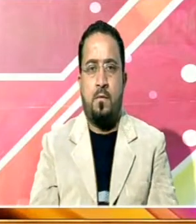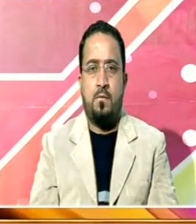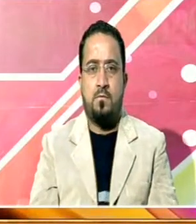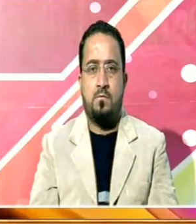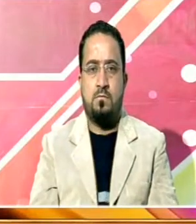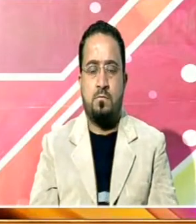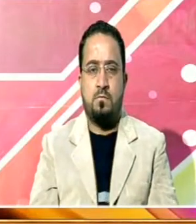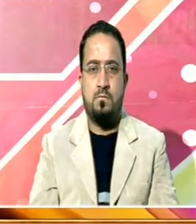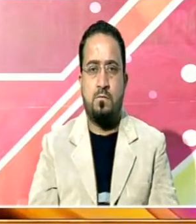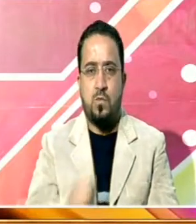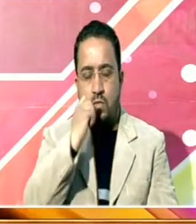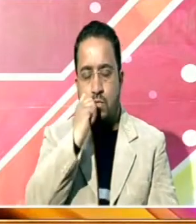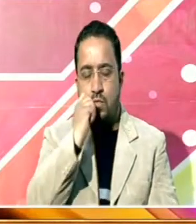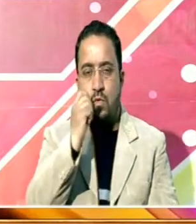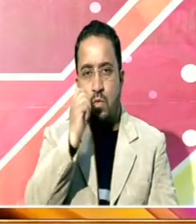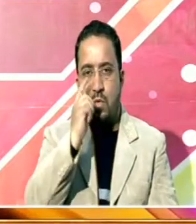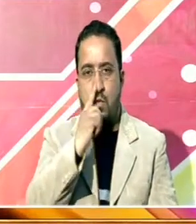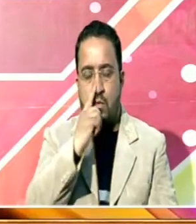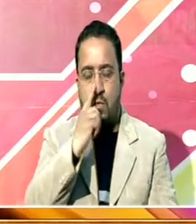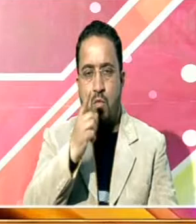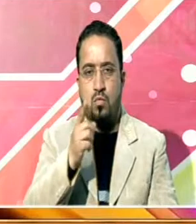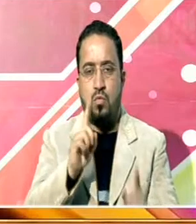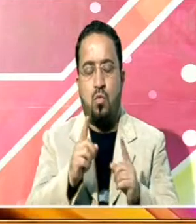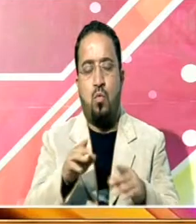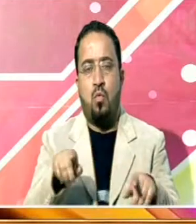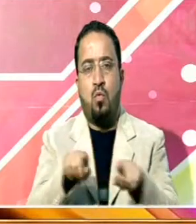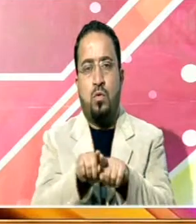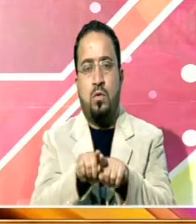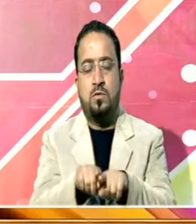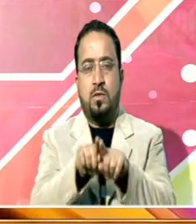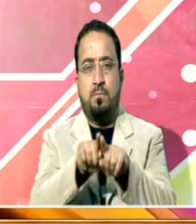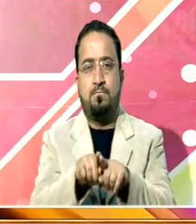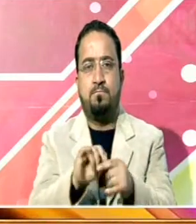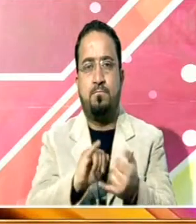ملک میں لڑکوں اور لڑکیوں کے تناسب میں بہتری آئی ہے